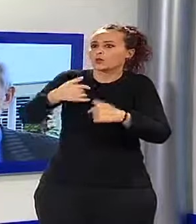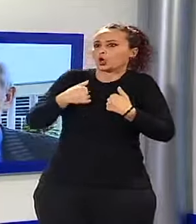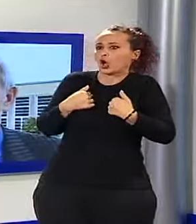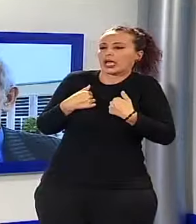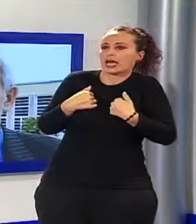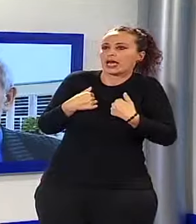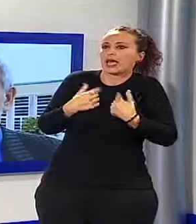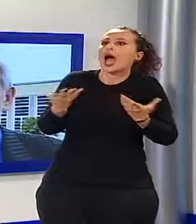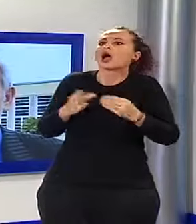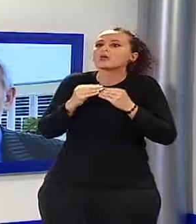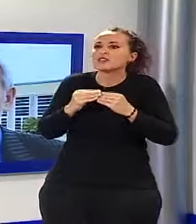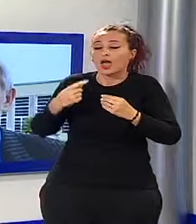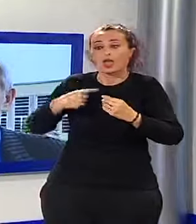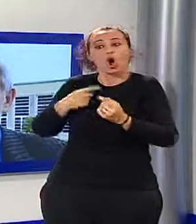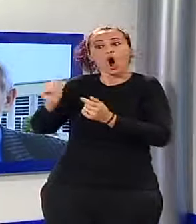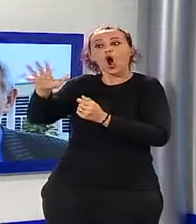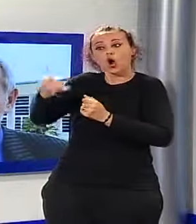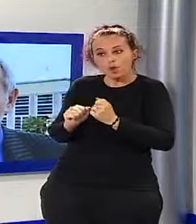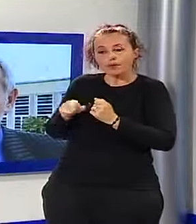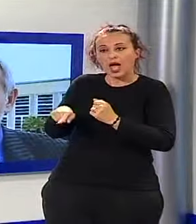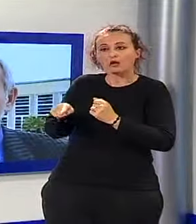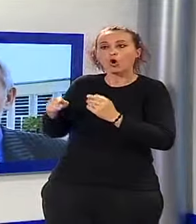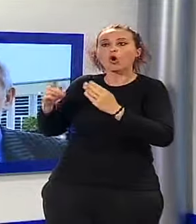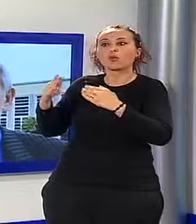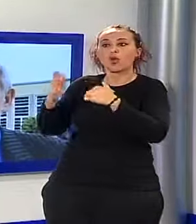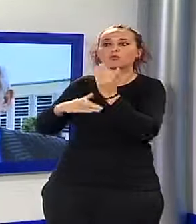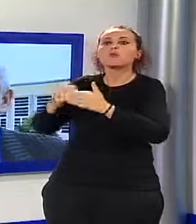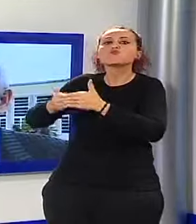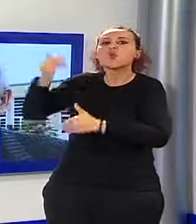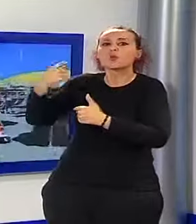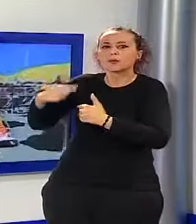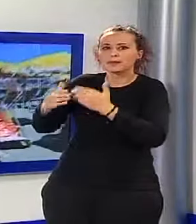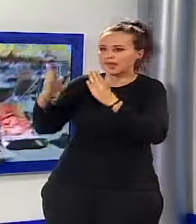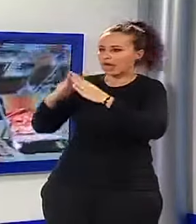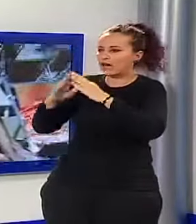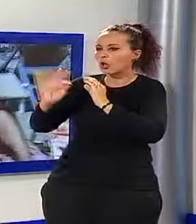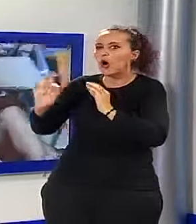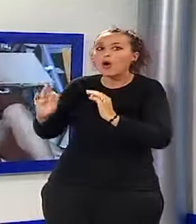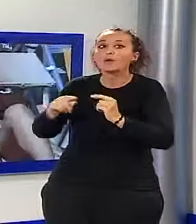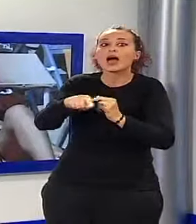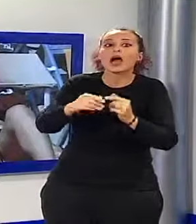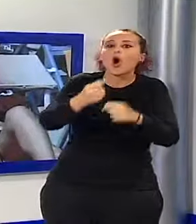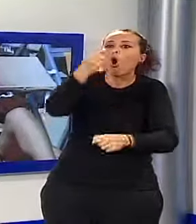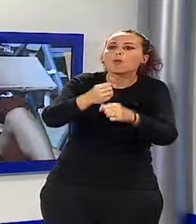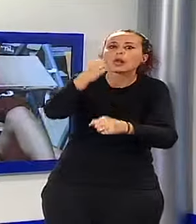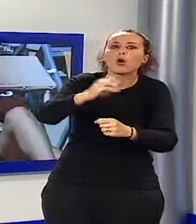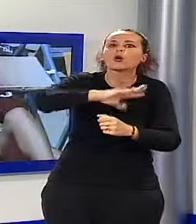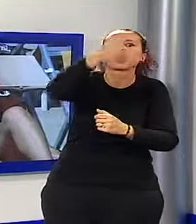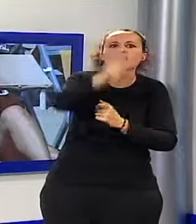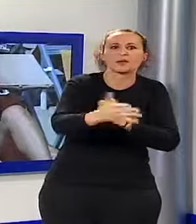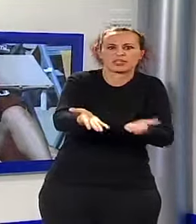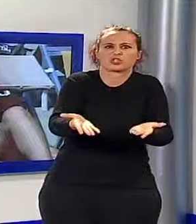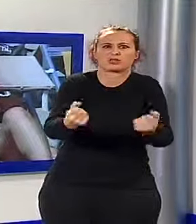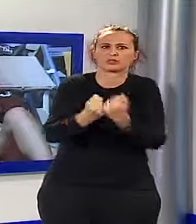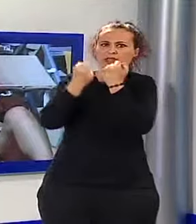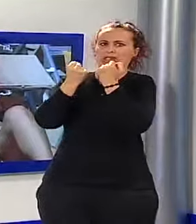concessionali, quindi il rischio potrebbe essere che quella parte lì che sta diciamo dove ci sono gli ombrelloni eccetera, potrebbe essere assegnata anche a qualcun